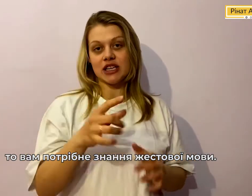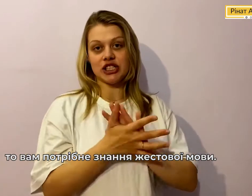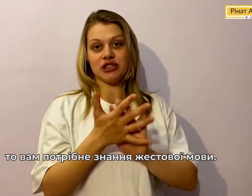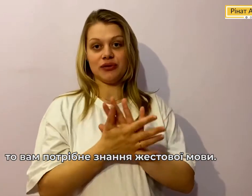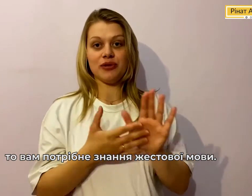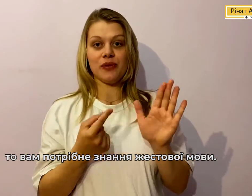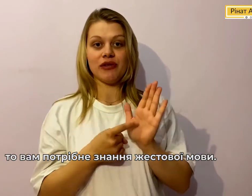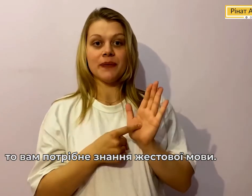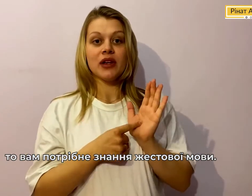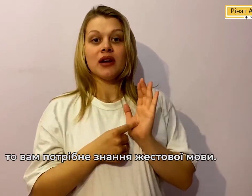Жестової мови